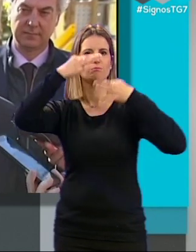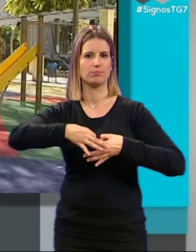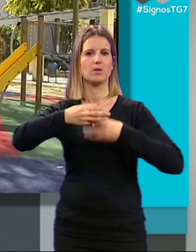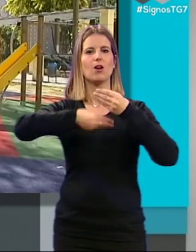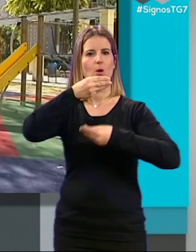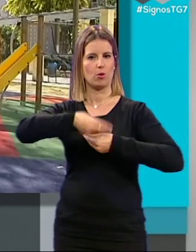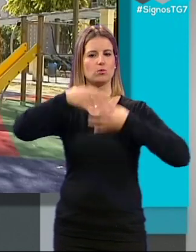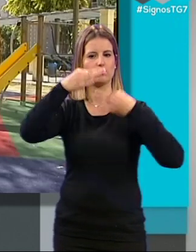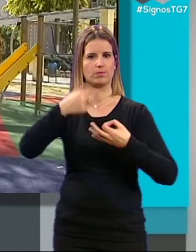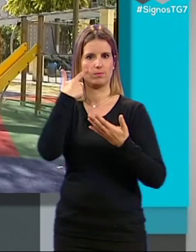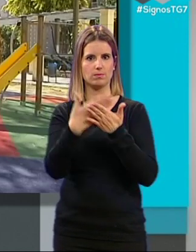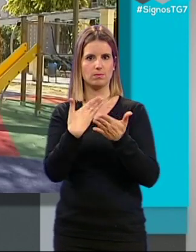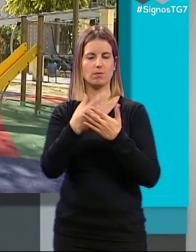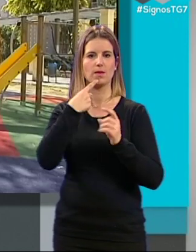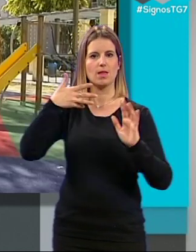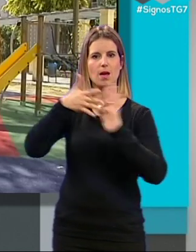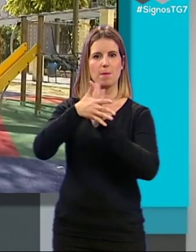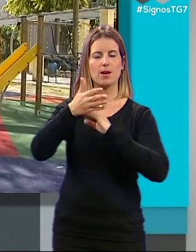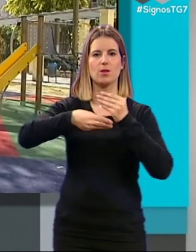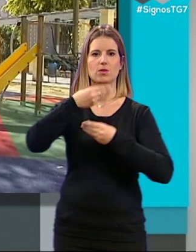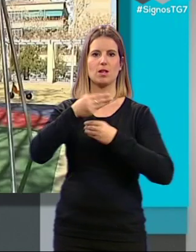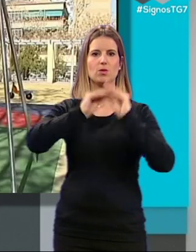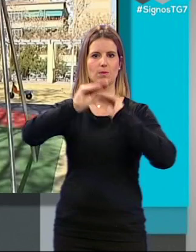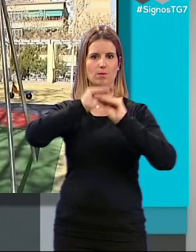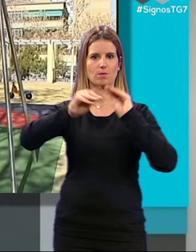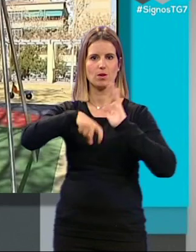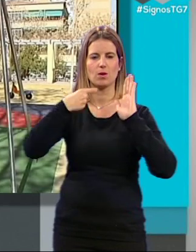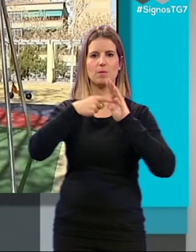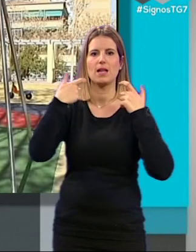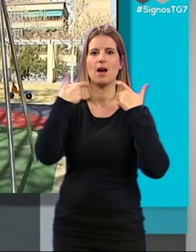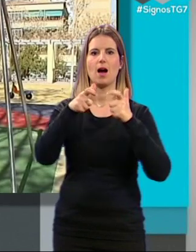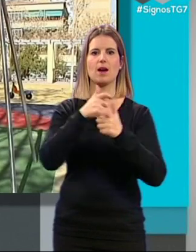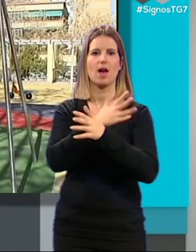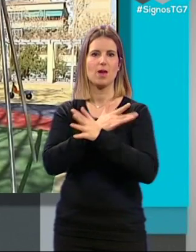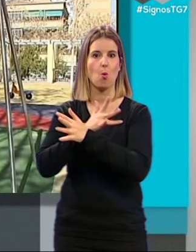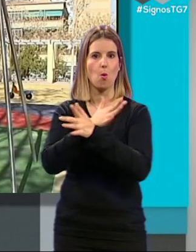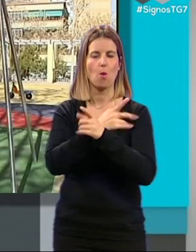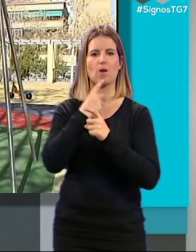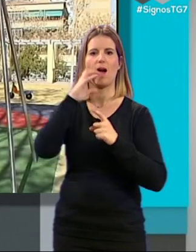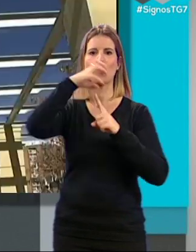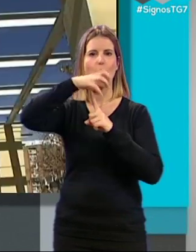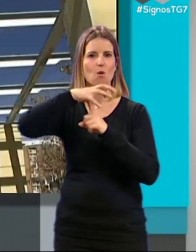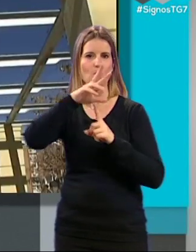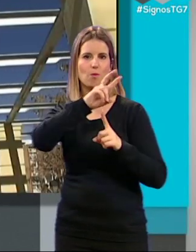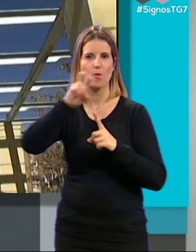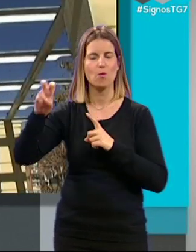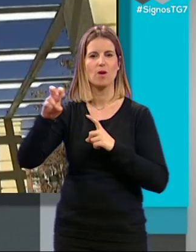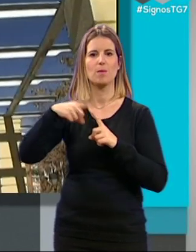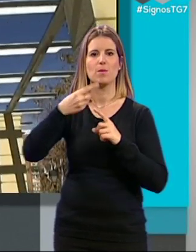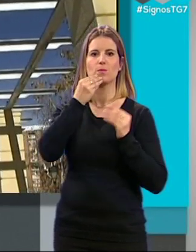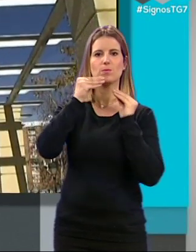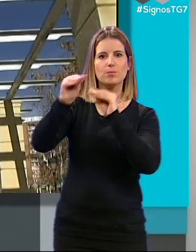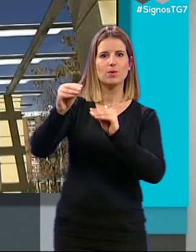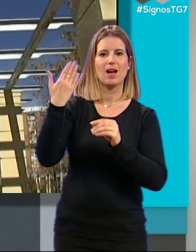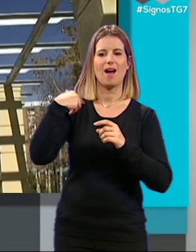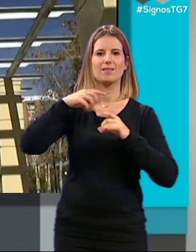hemos hecho. Según han explicado, se ha llevado a cabo la remodelación integral del área de juegos, con la instalación de columpios nuevos y la sustitución del antiguo